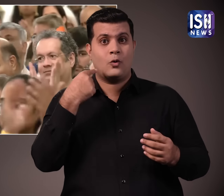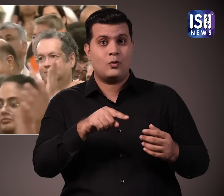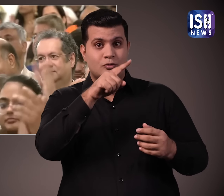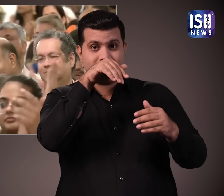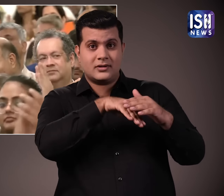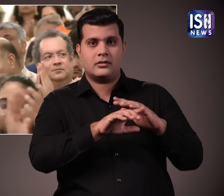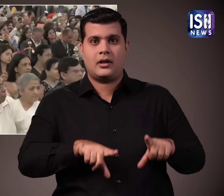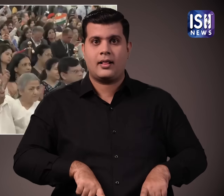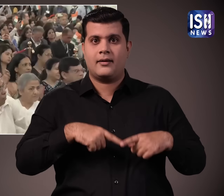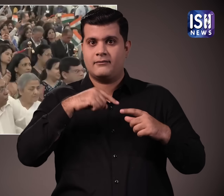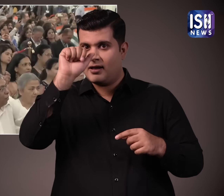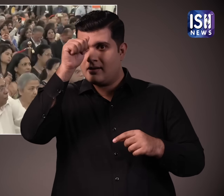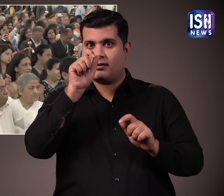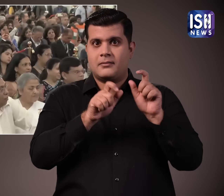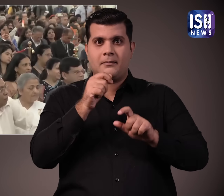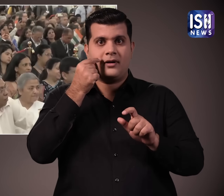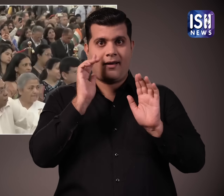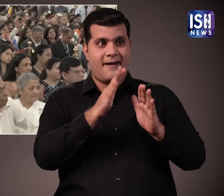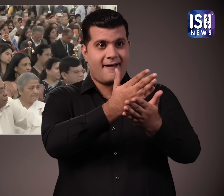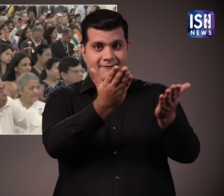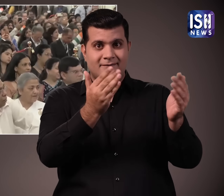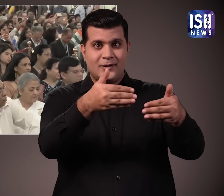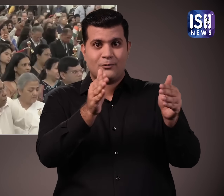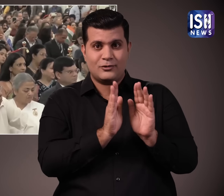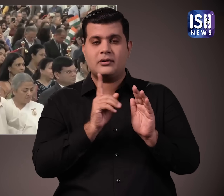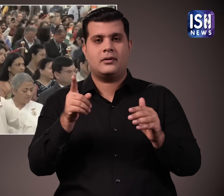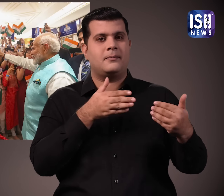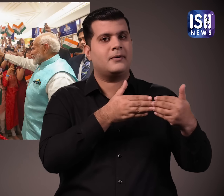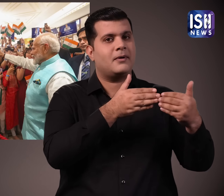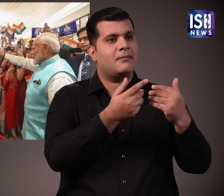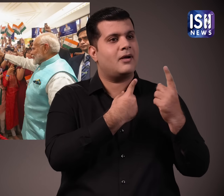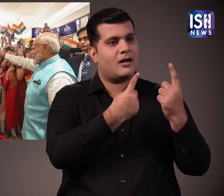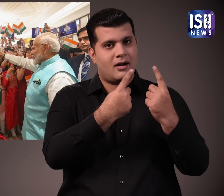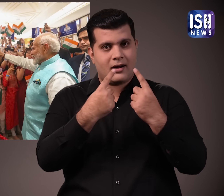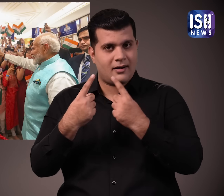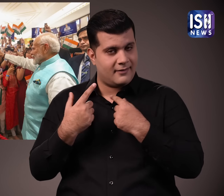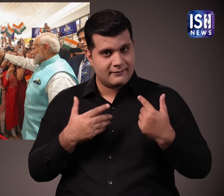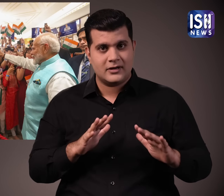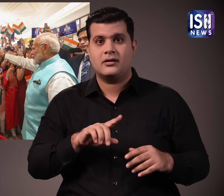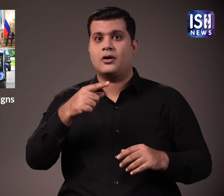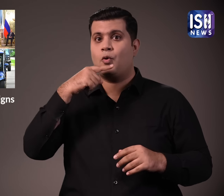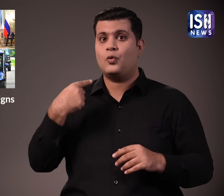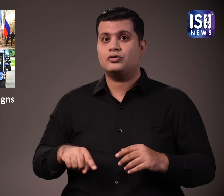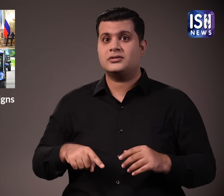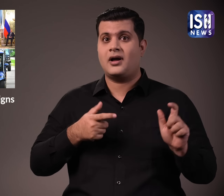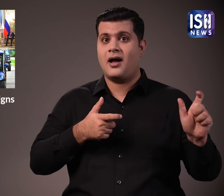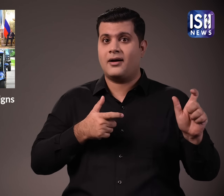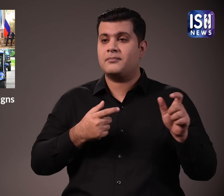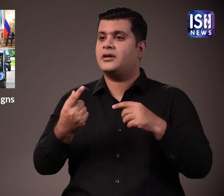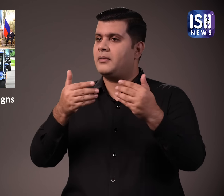रूस में रह रहे भारतिय समुदाई से बाच्चित की रूसी सैनिकों से मुलाकात की